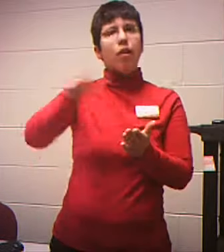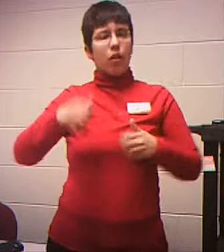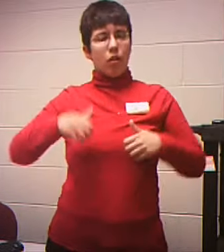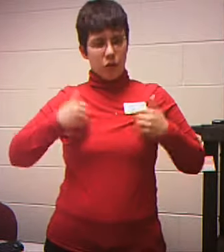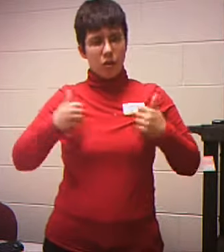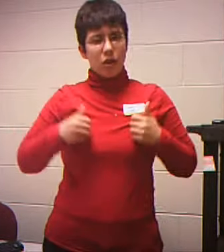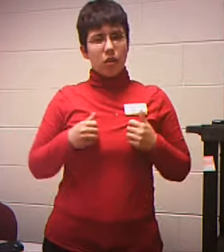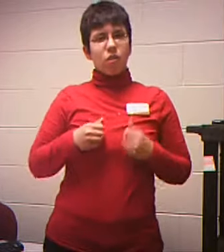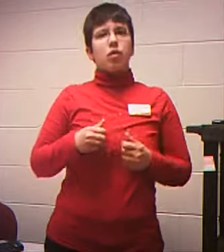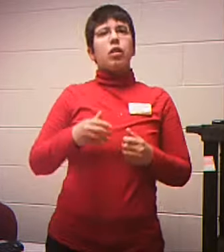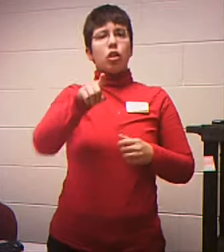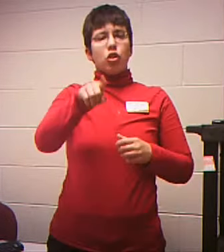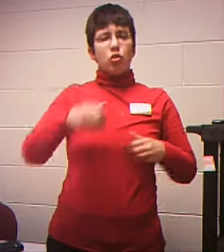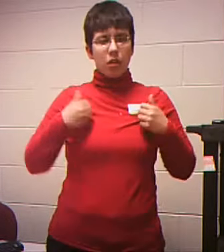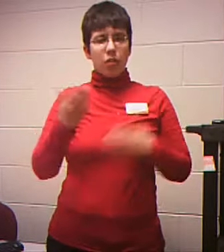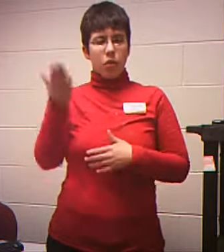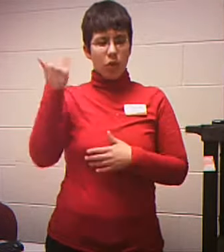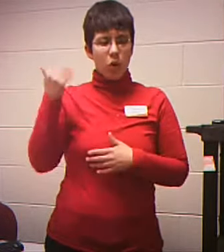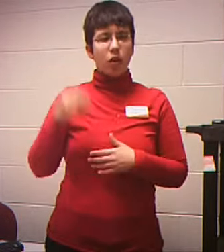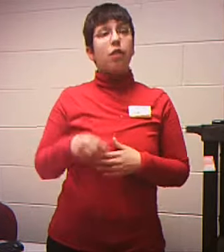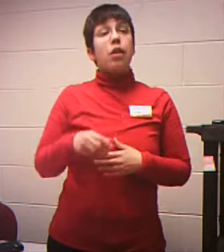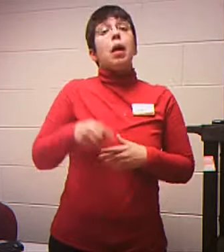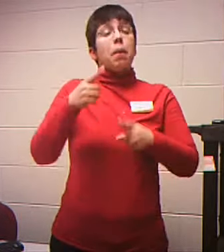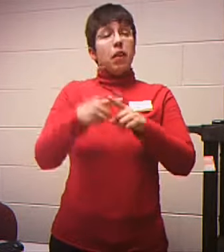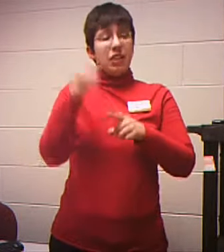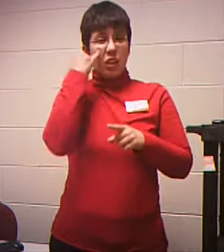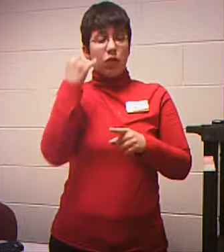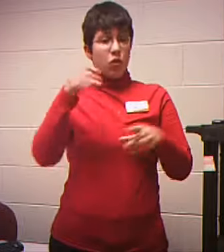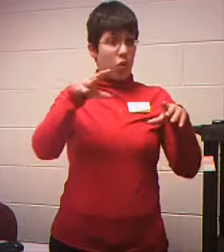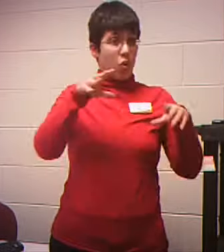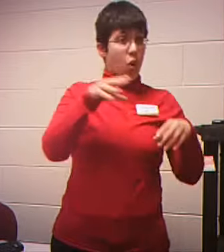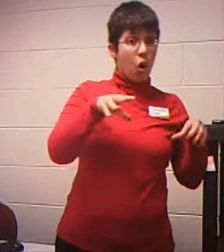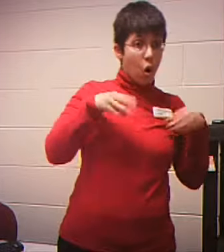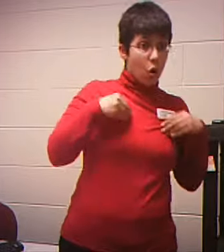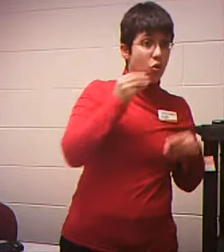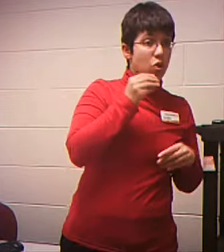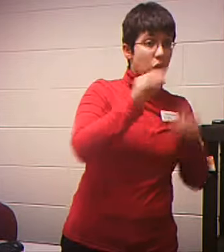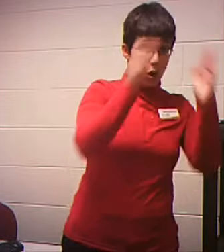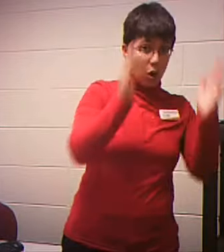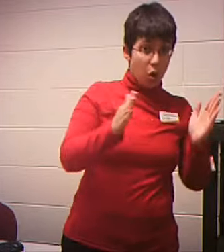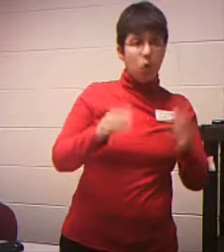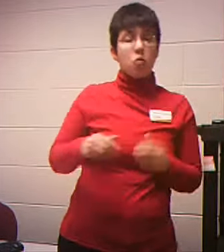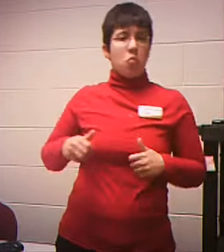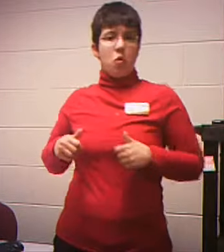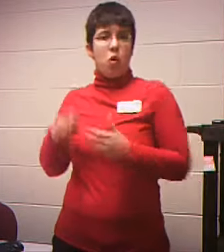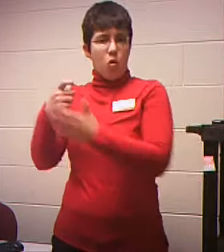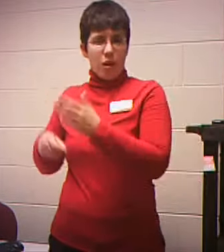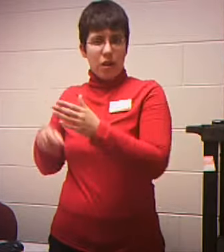whether you owned Or rented At that address Next Here's where you're going to put Your